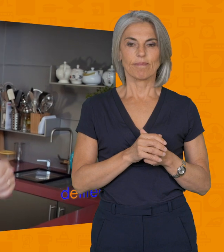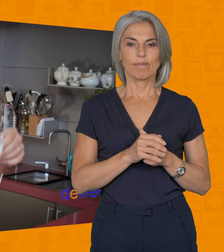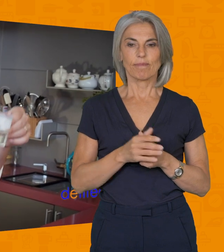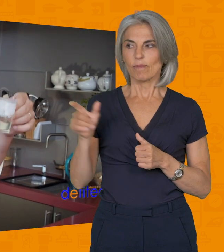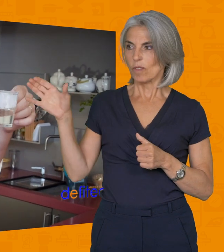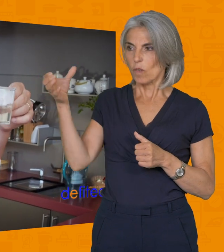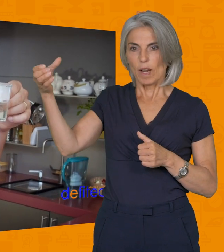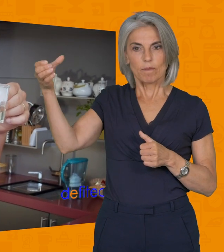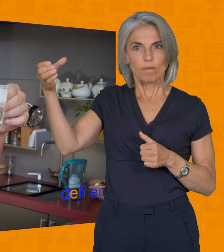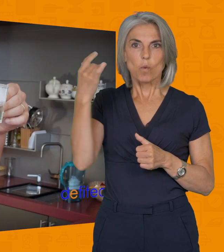Voyez, regardez la couleur de l'eau.